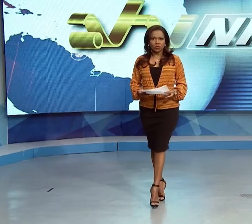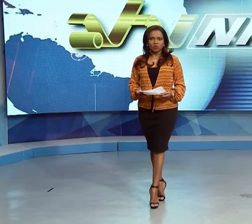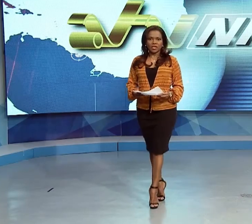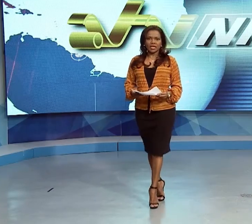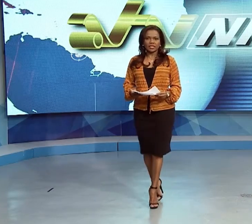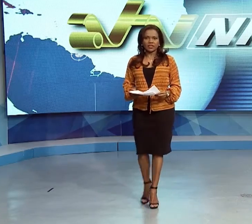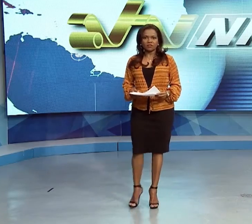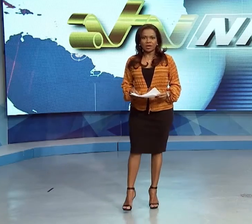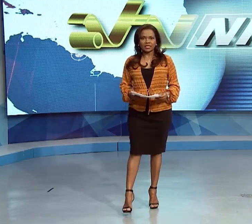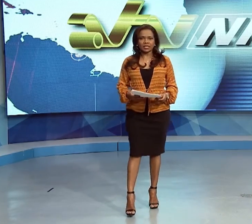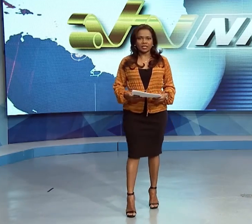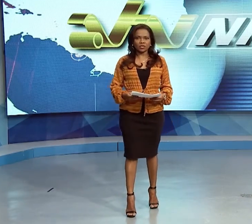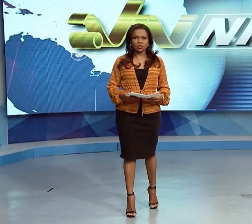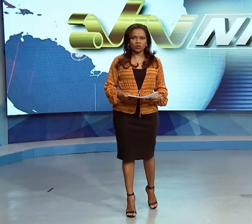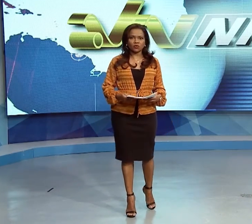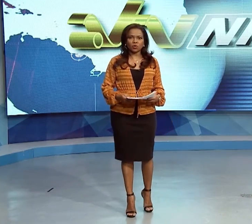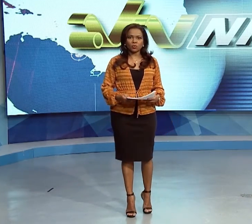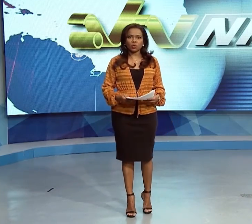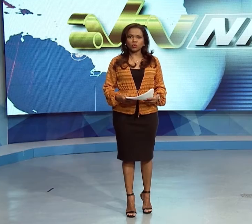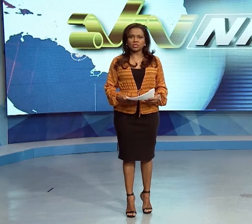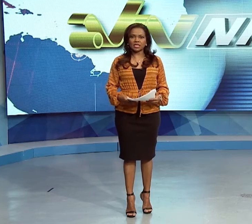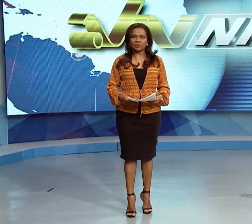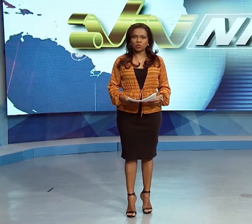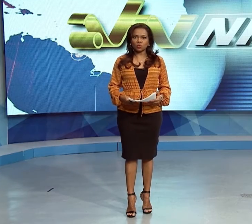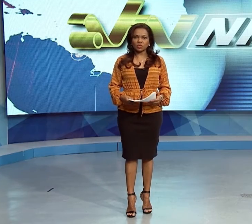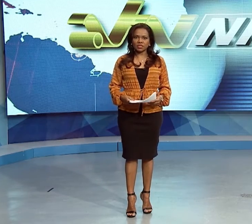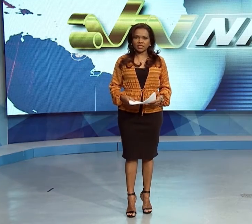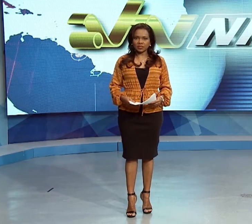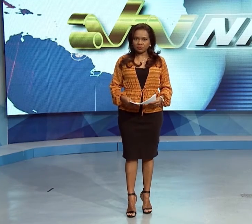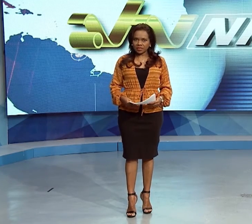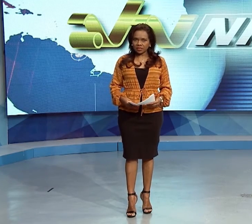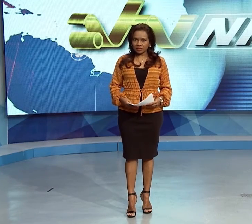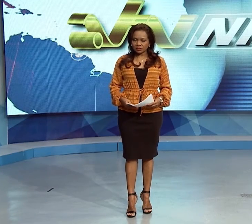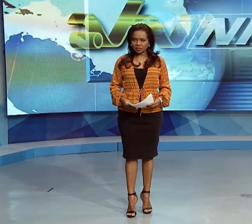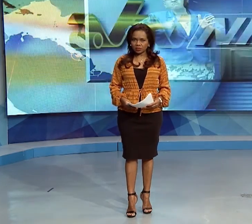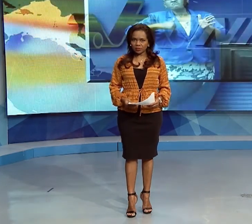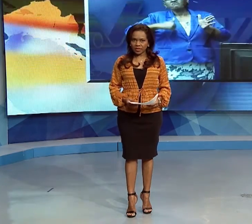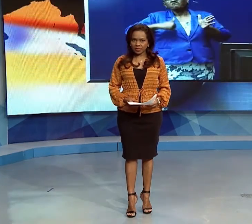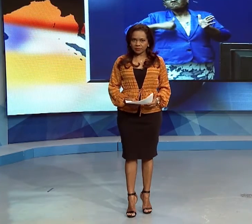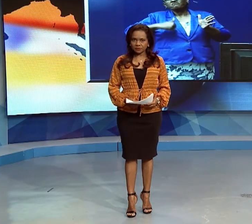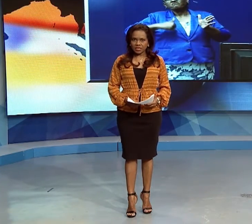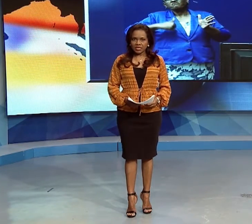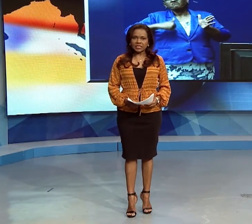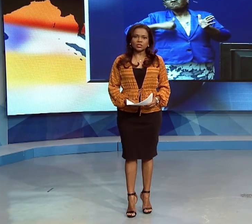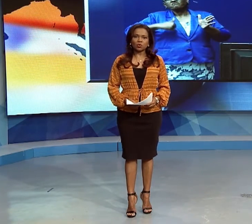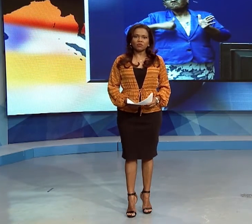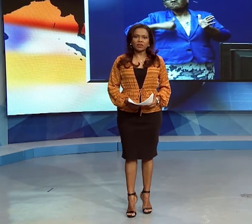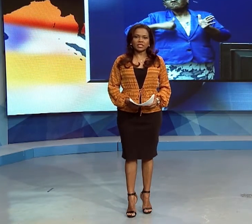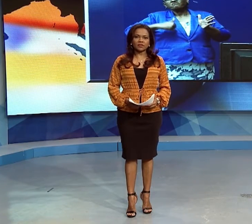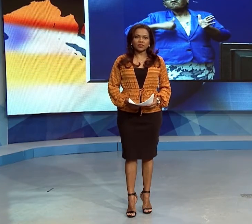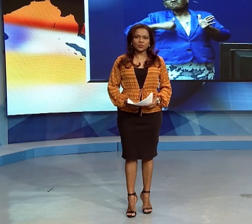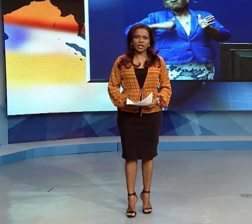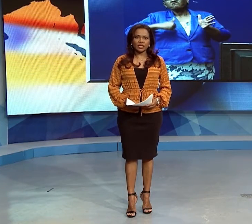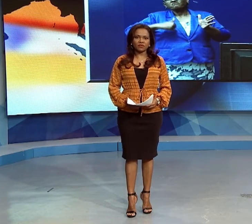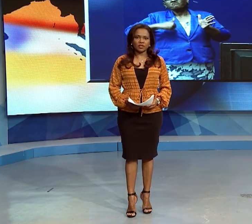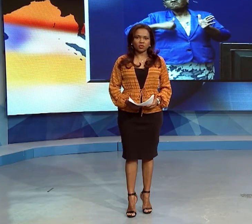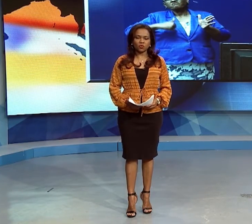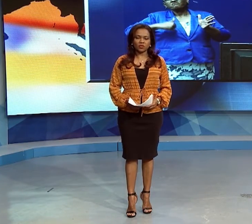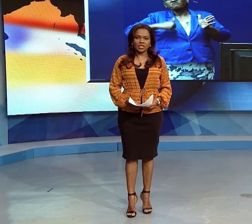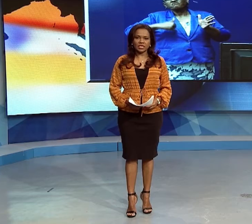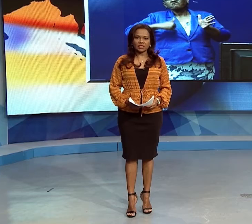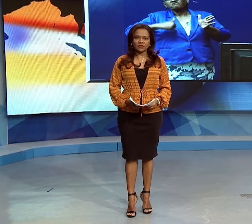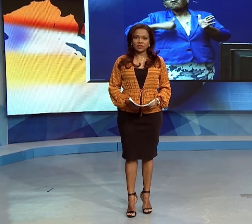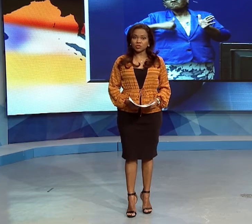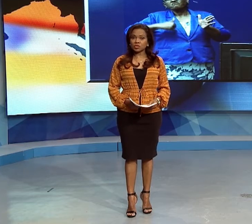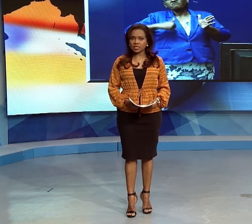De overheid heeft maatregelen getroffen om grote samenkomsten in het binnenland te beperken. Dit om verdere verspreiding van